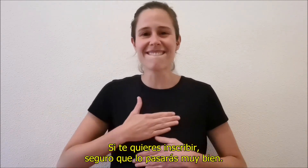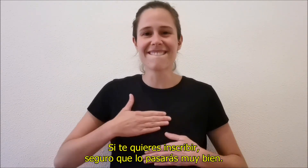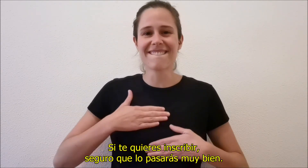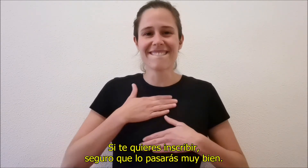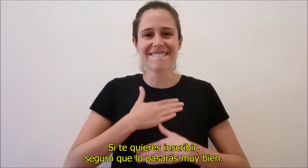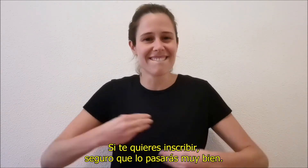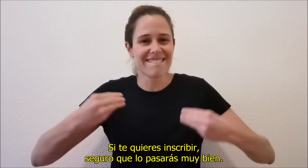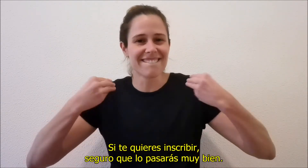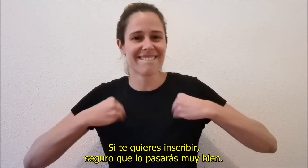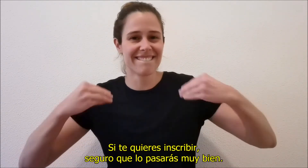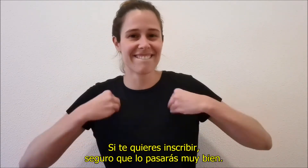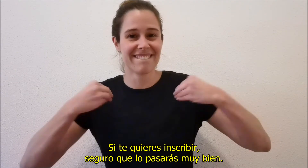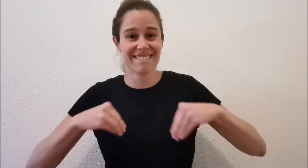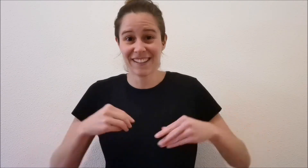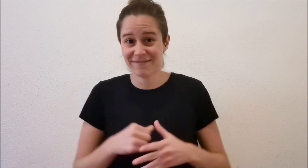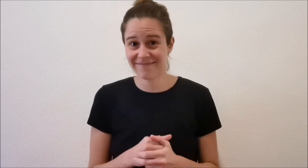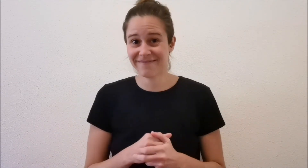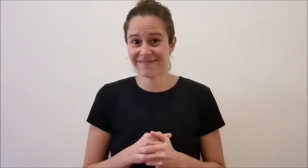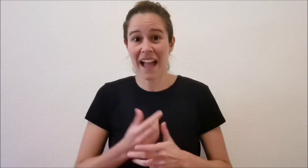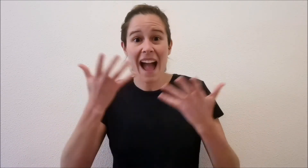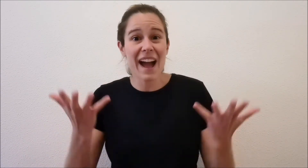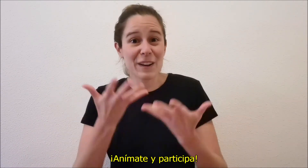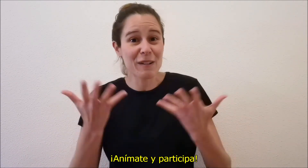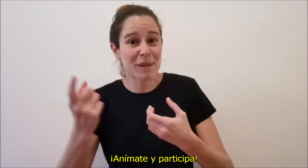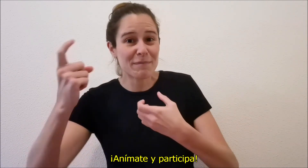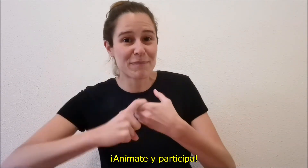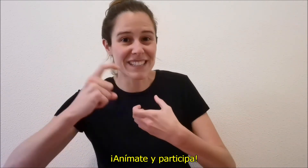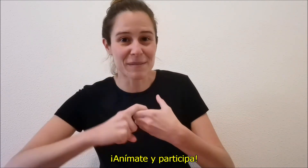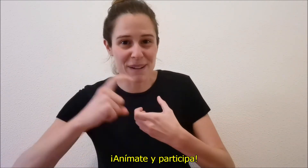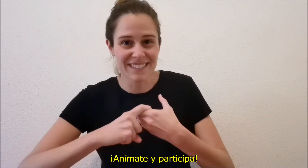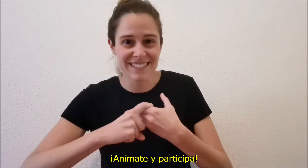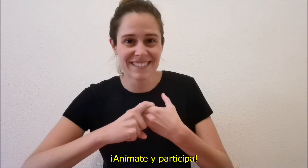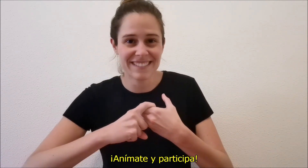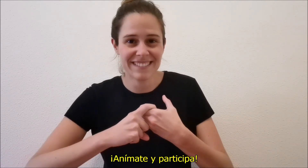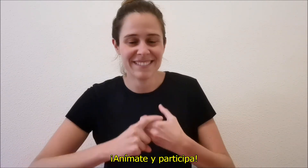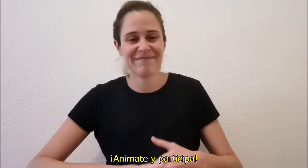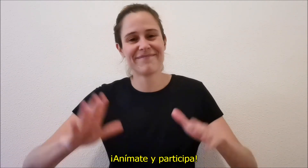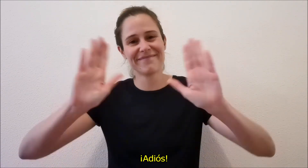que lo pasarás muy bien. ¡Anímate y participa! Adiós.